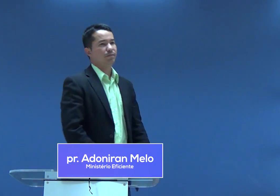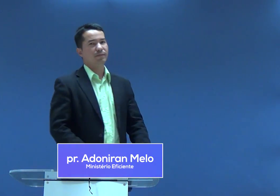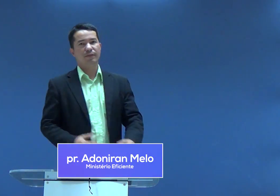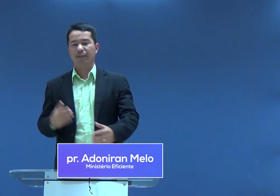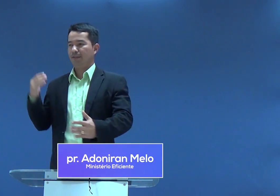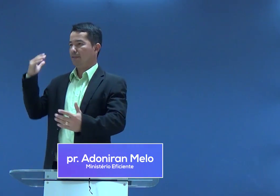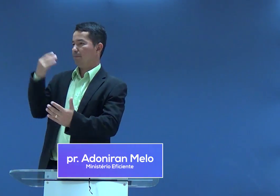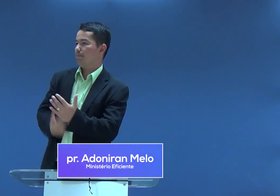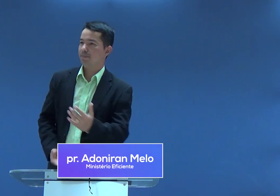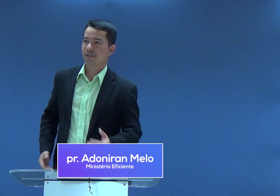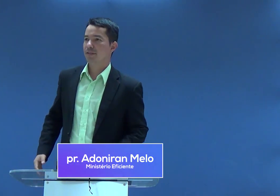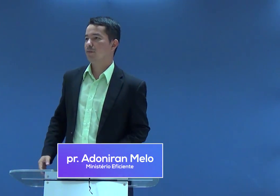perdeu.